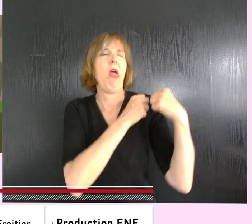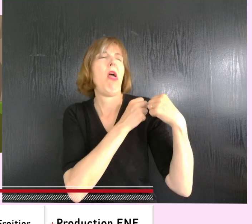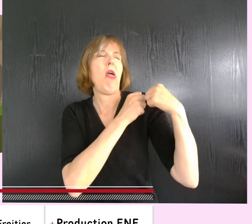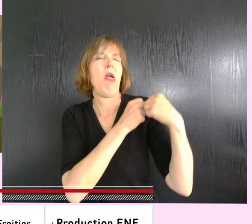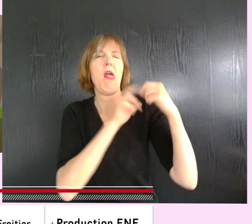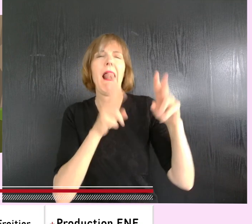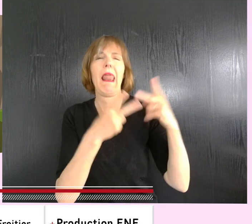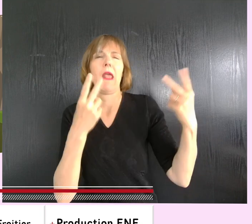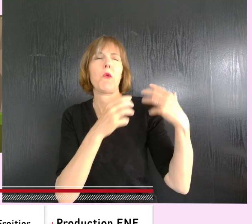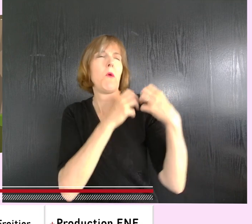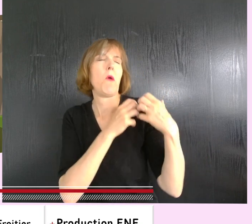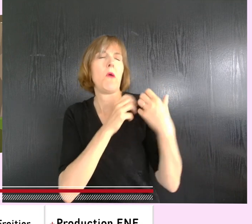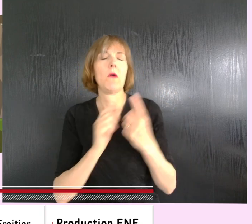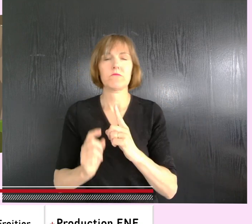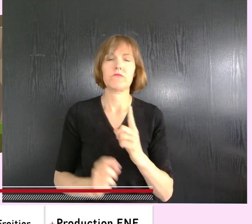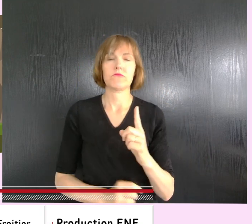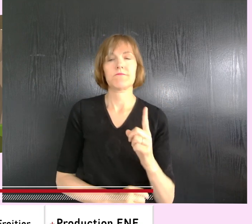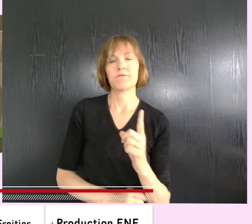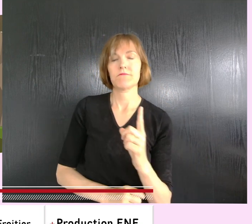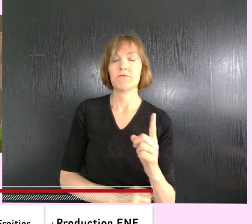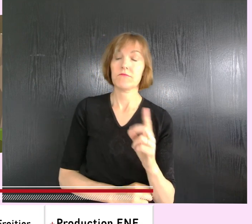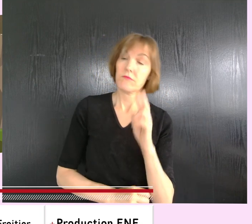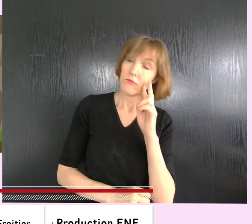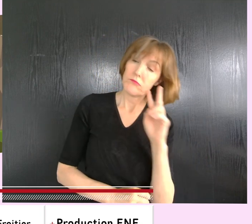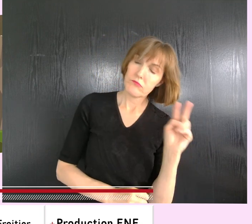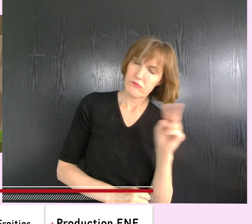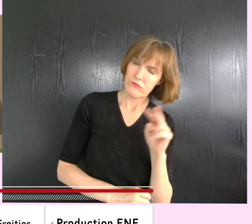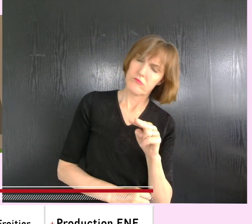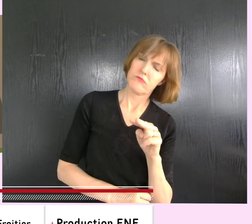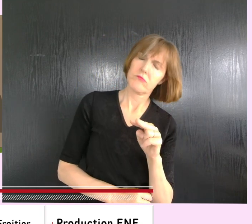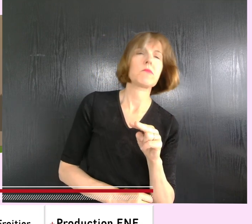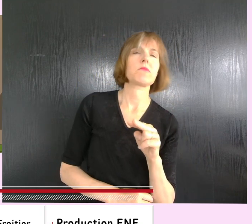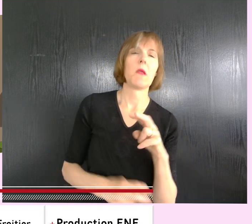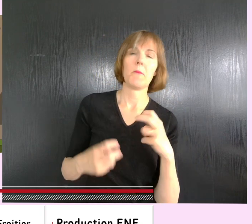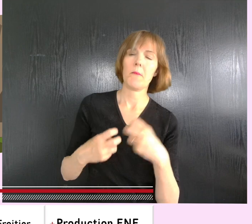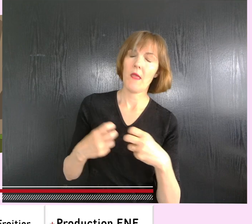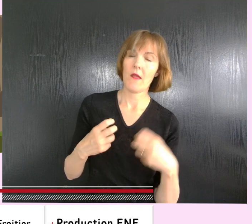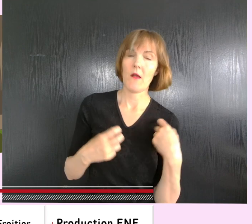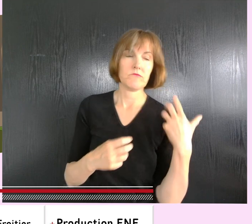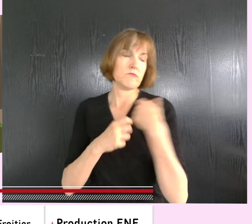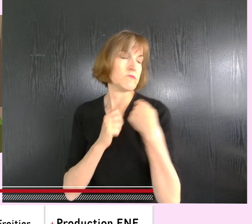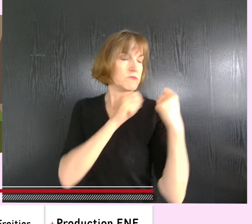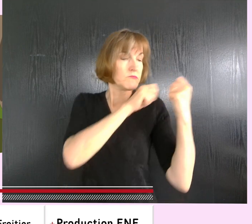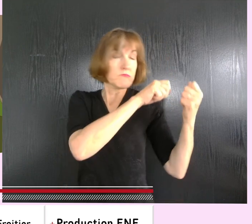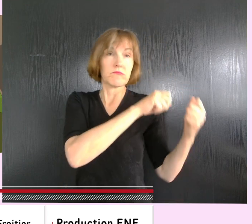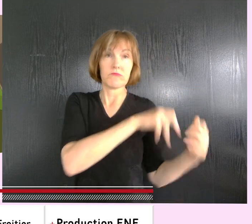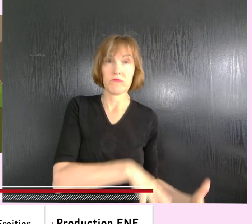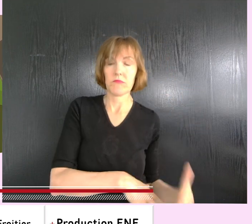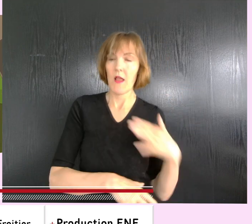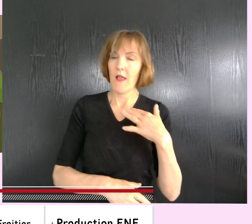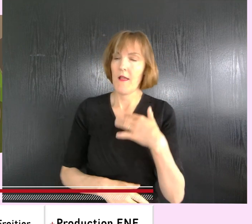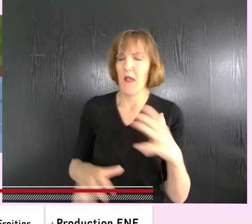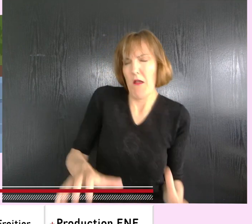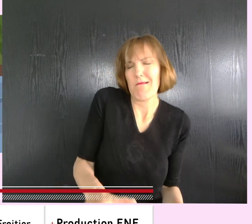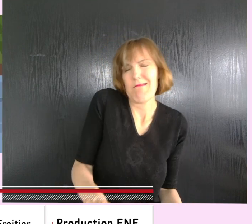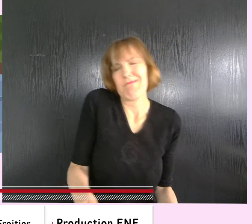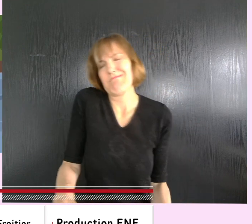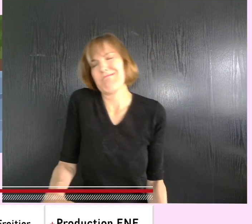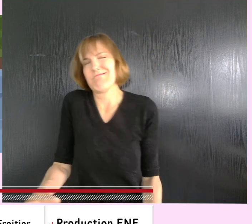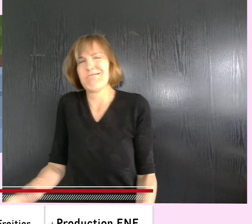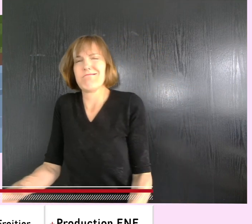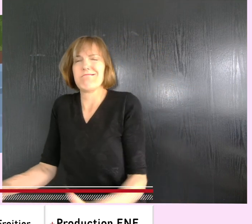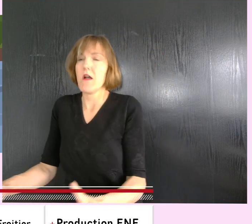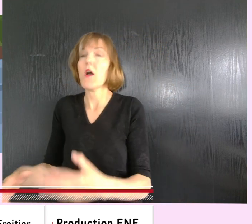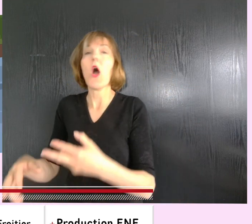ville un gros sac de légumes passa à son tour. Ayant regardé la pierre, il déposa son sac et